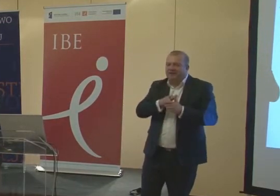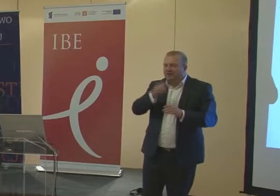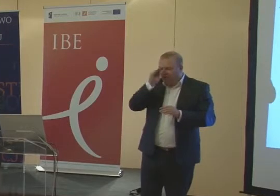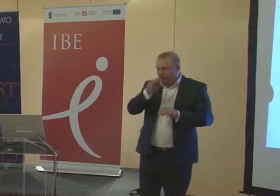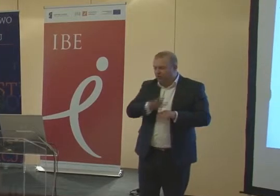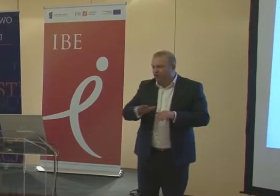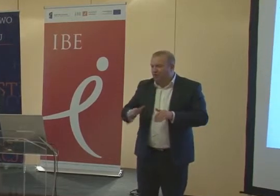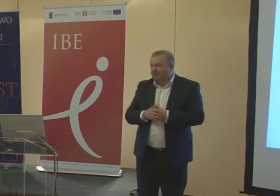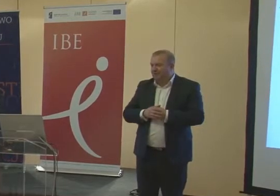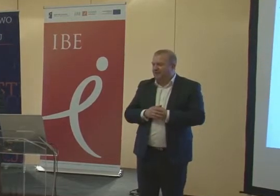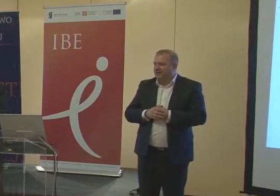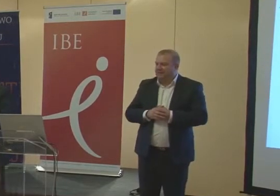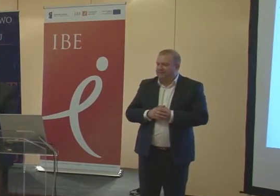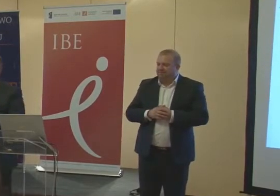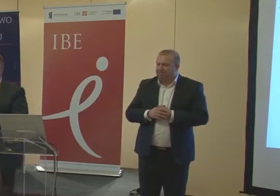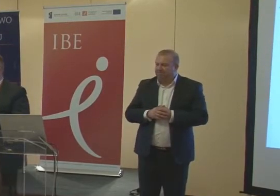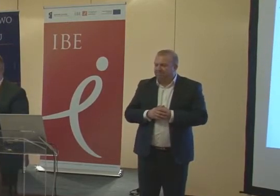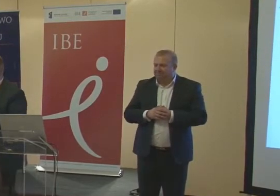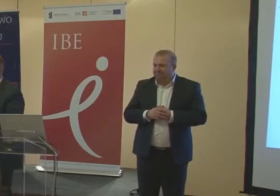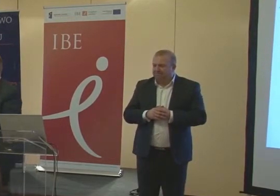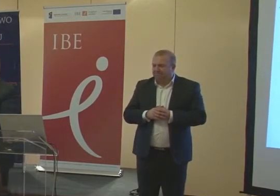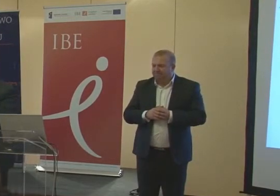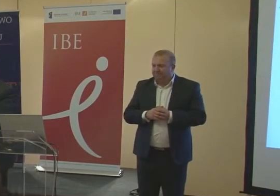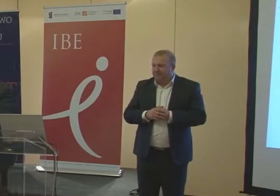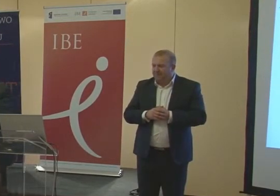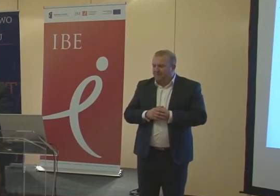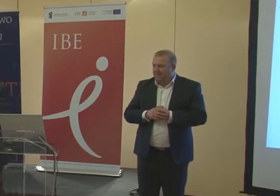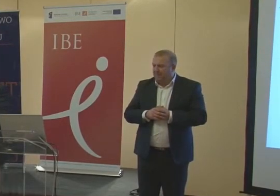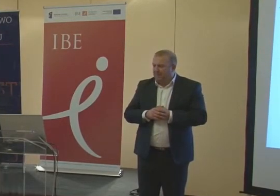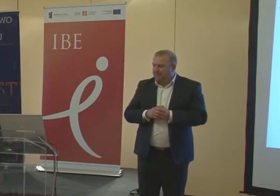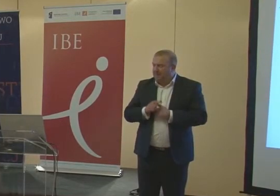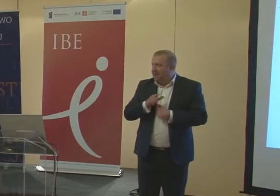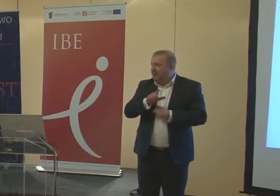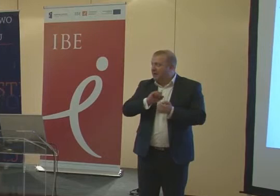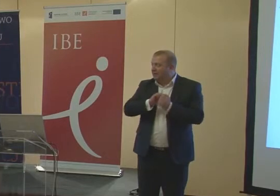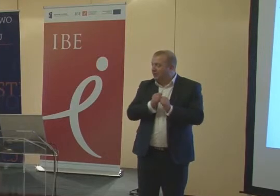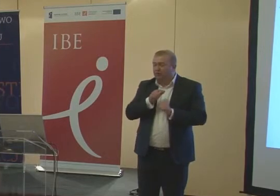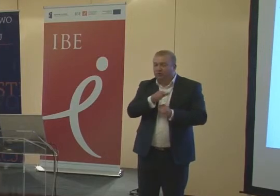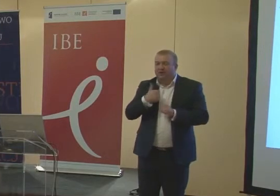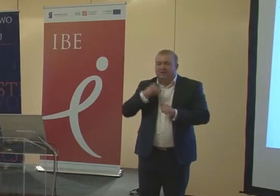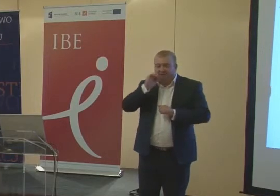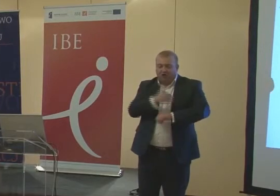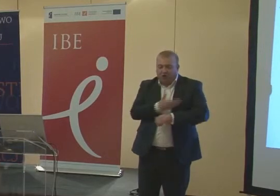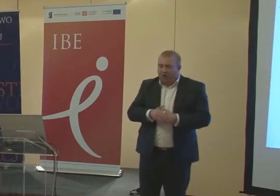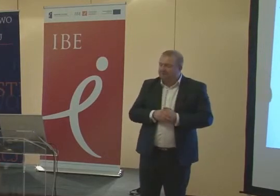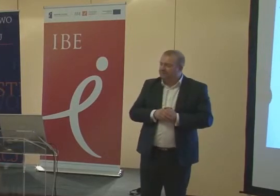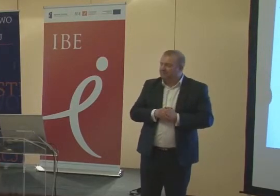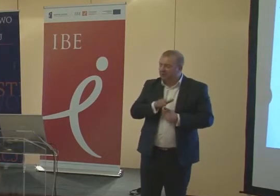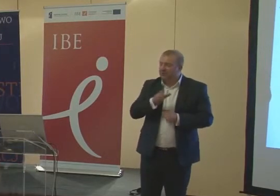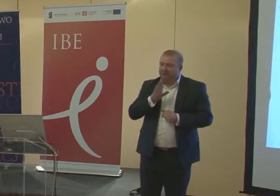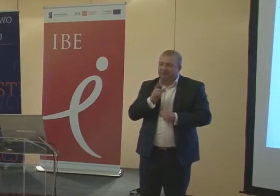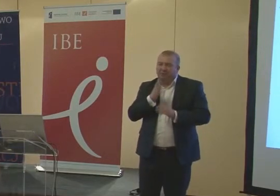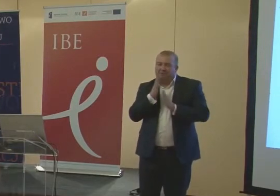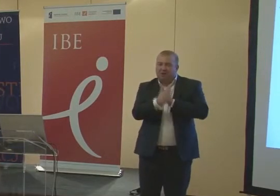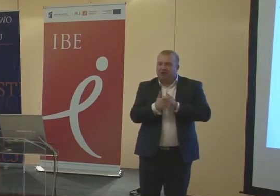ale też z innymi uczniami, którzy posiadają orzeczenie o potrzeby kształcenia specjalnego, a są u nas w szkole. I to po prostu